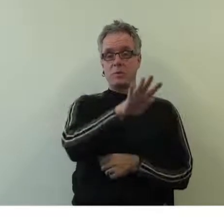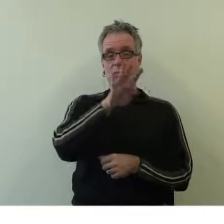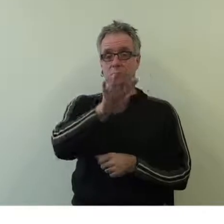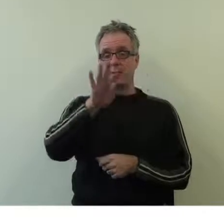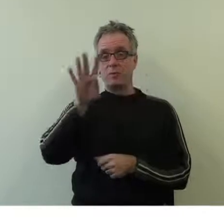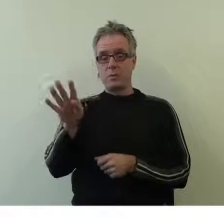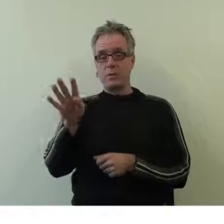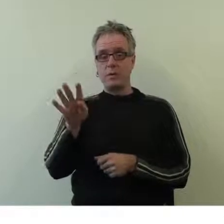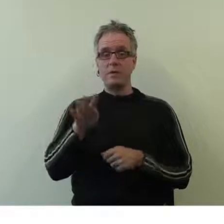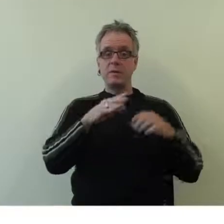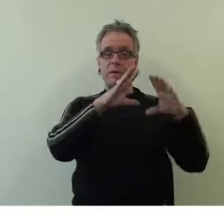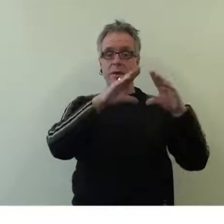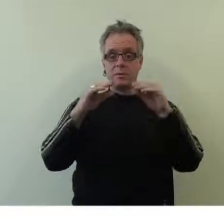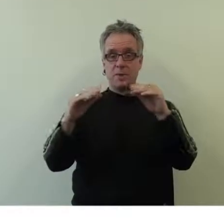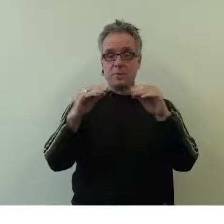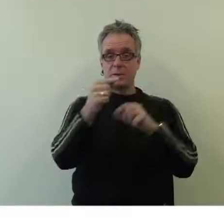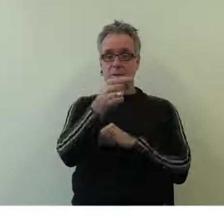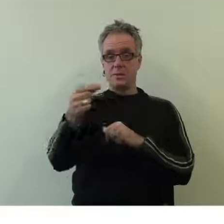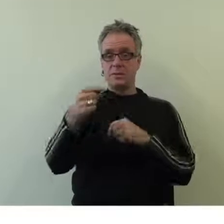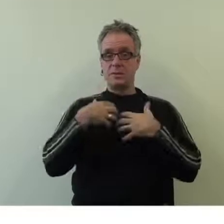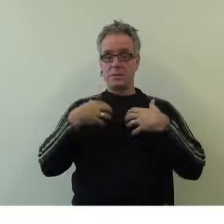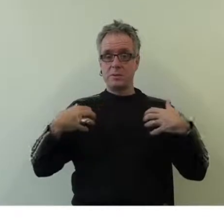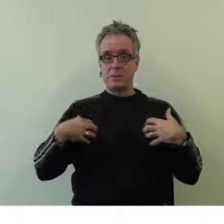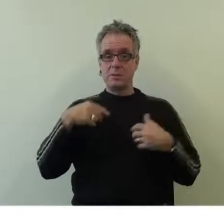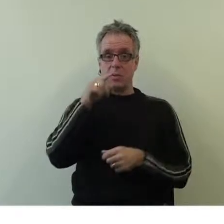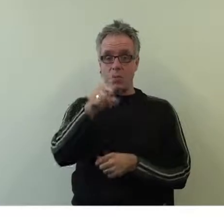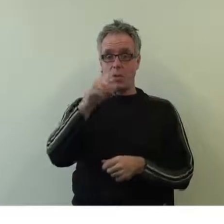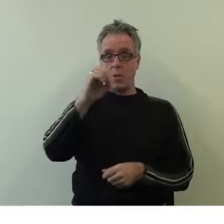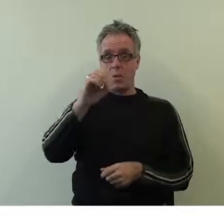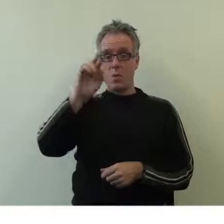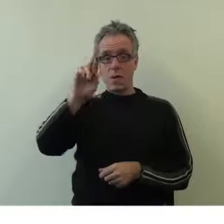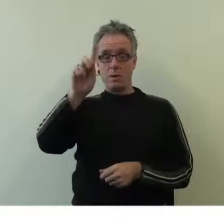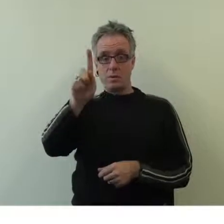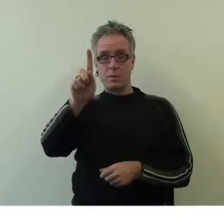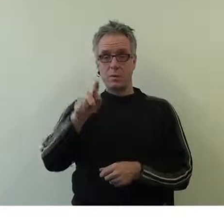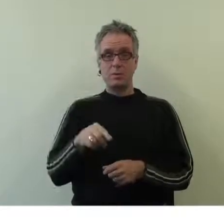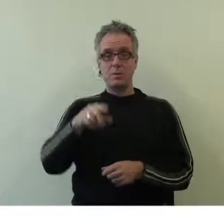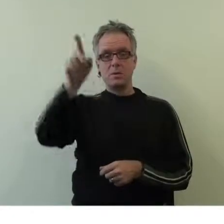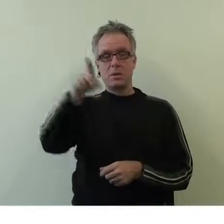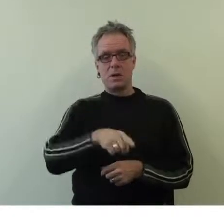.espace-science.org